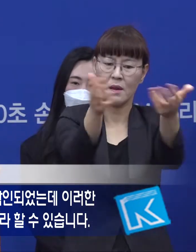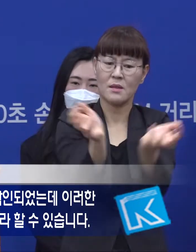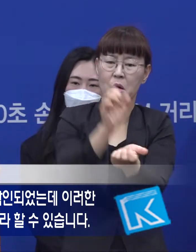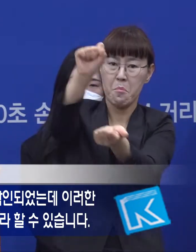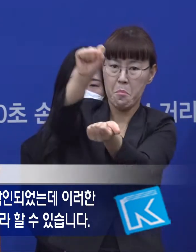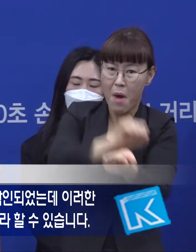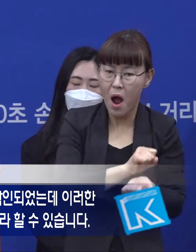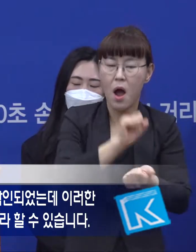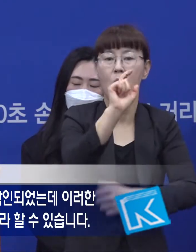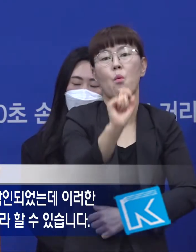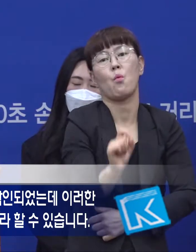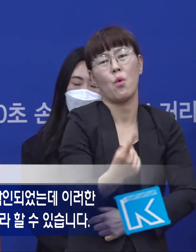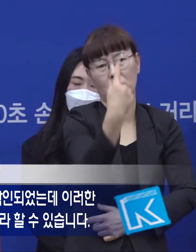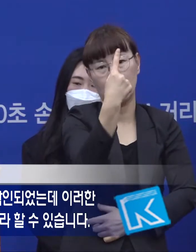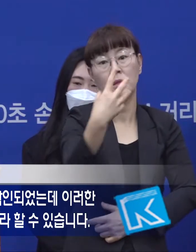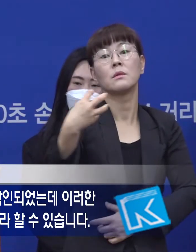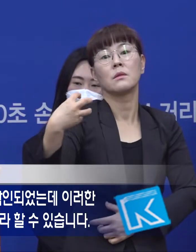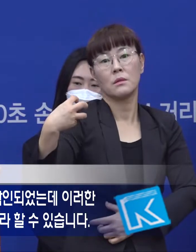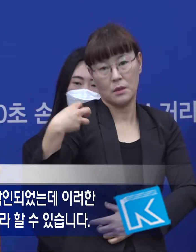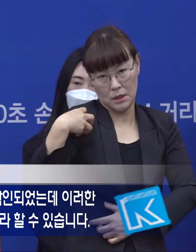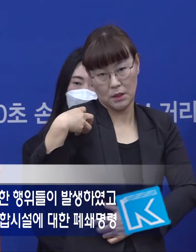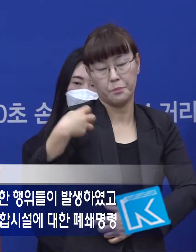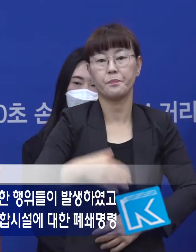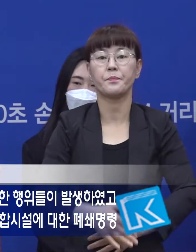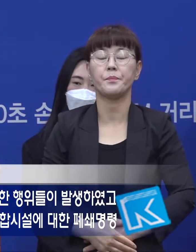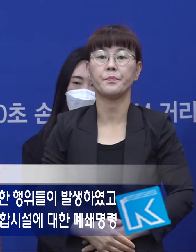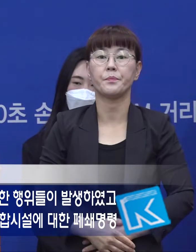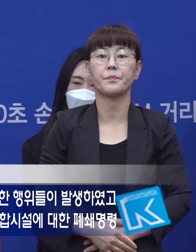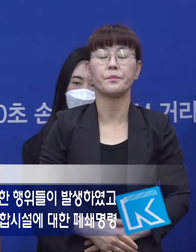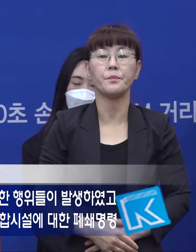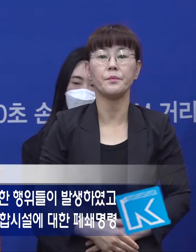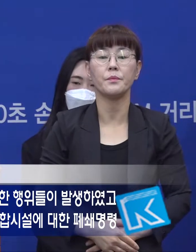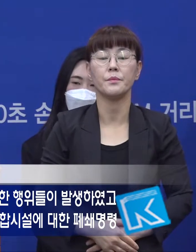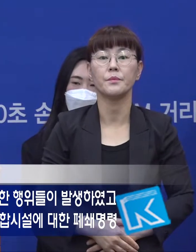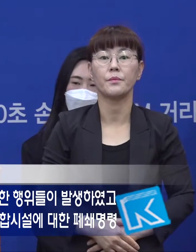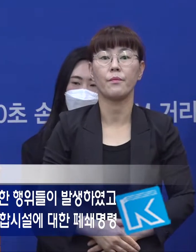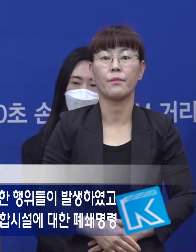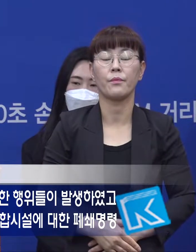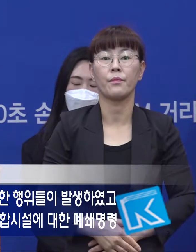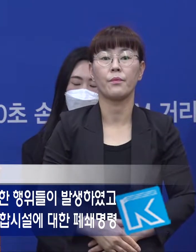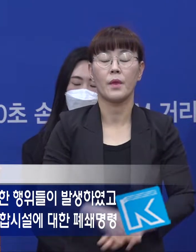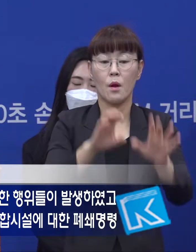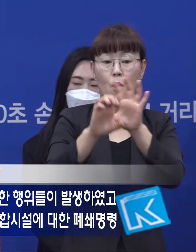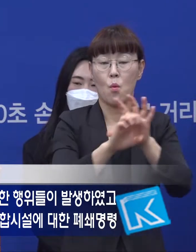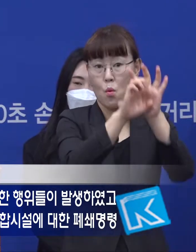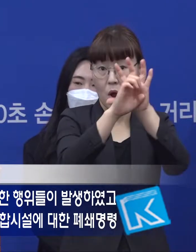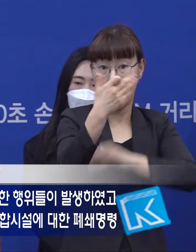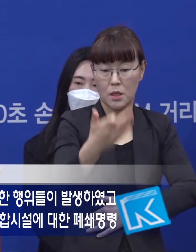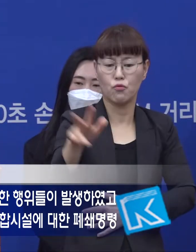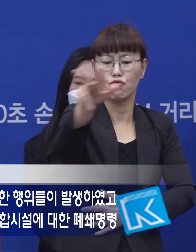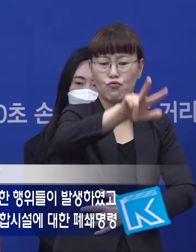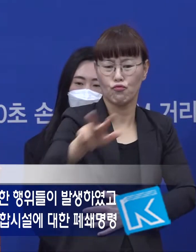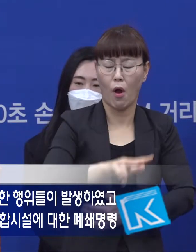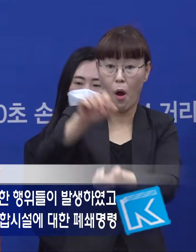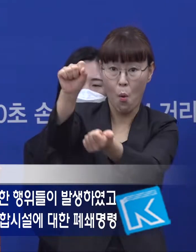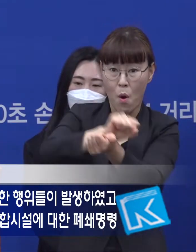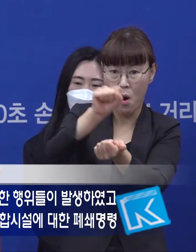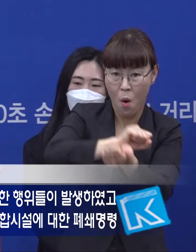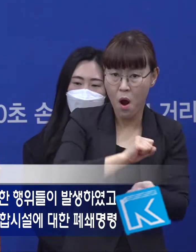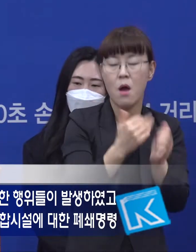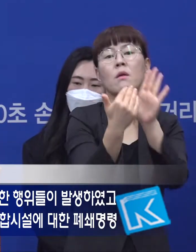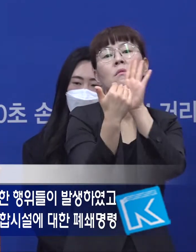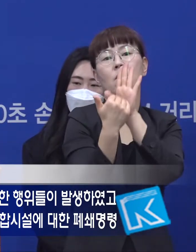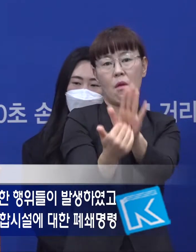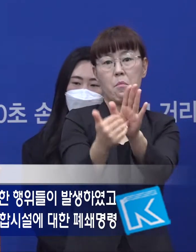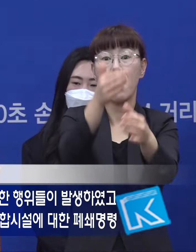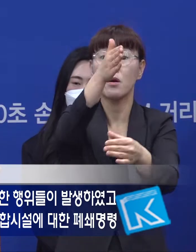감염의 원인을 제공한 것이라 할 수 있습니다. 이미 코로나19의 전국적 확산을 경계하는 상황에서도